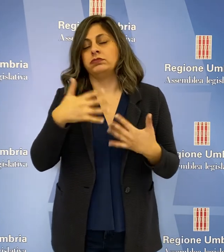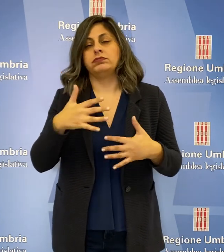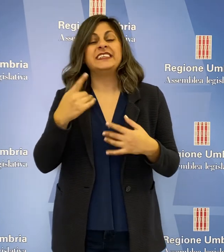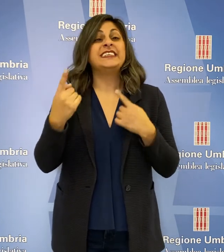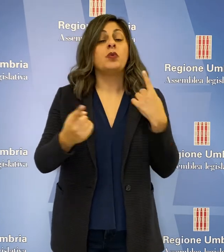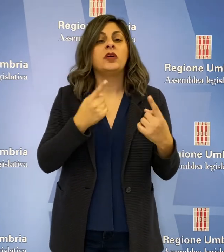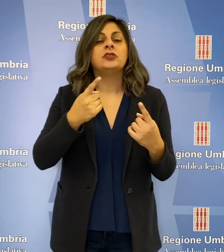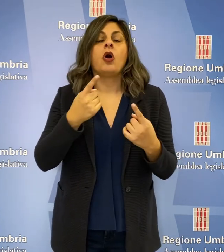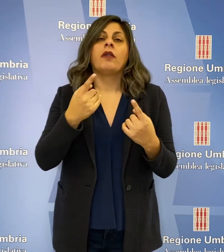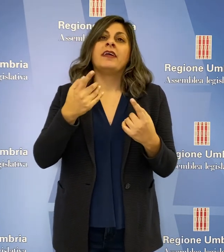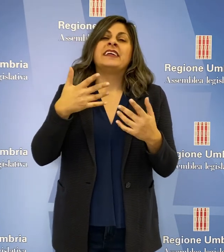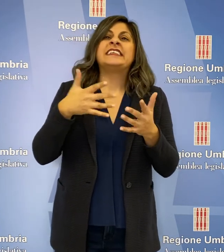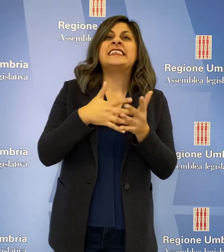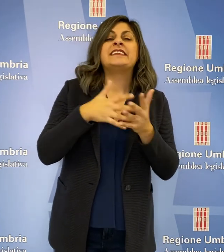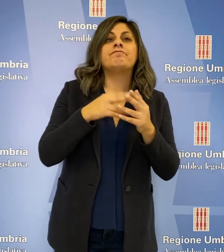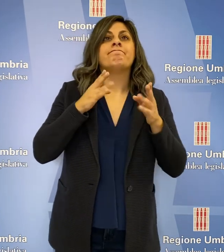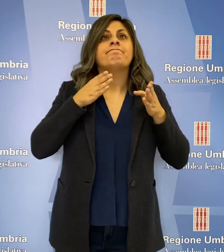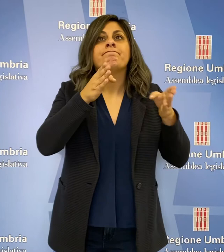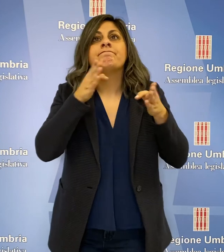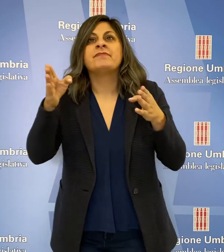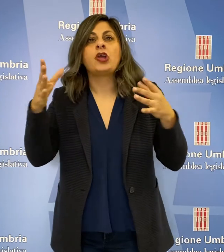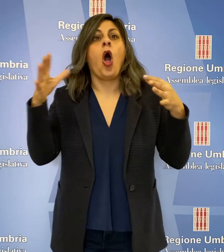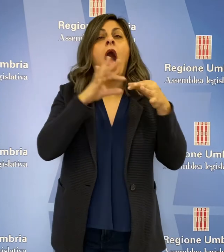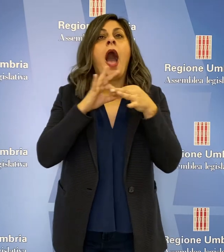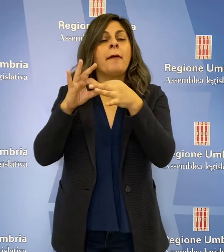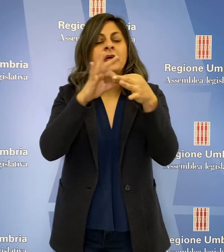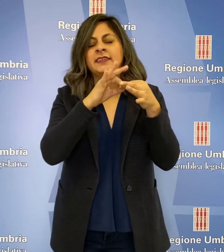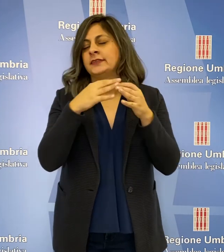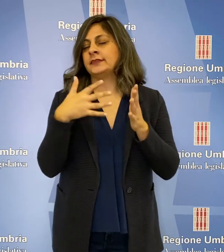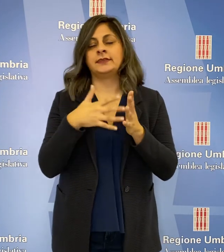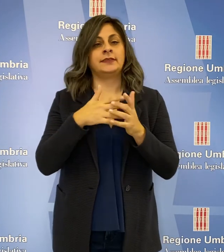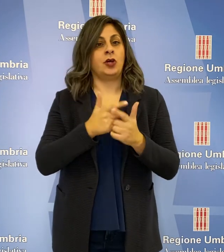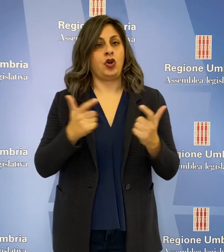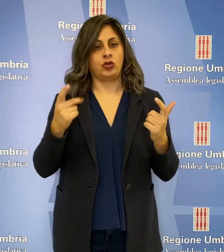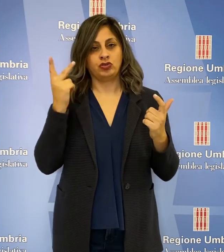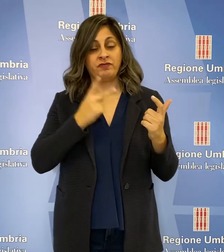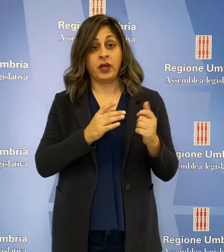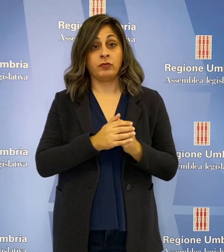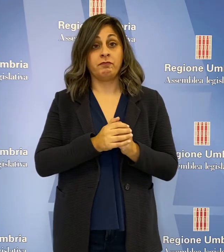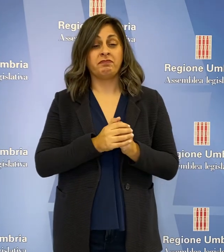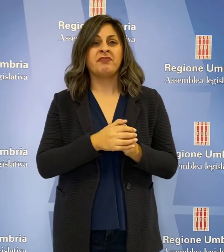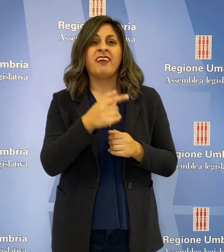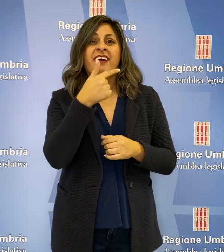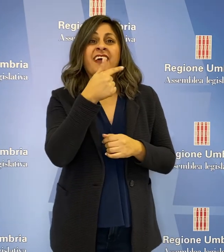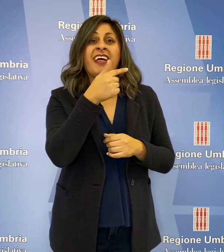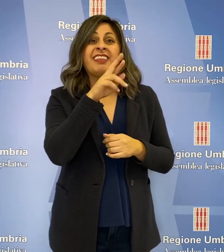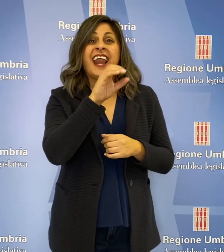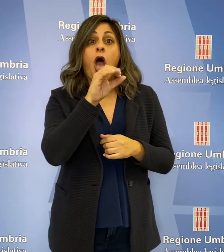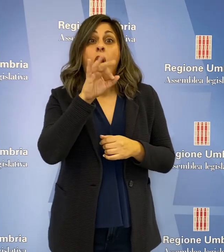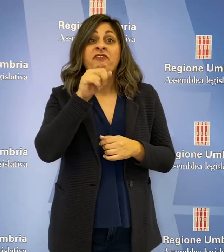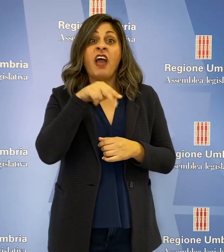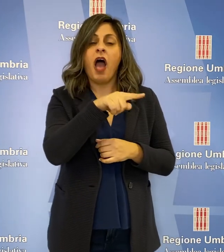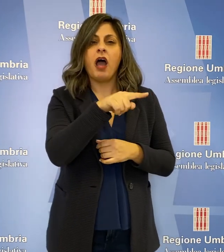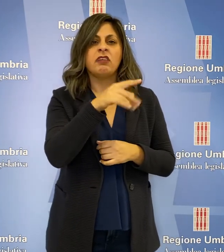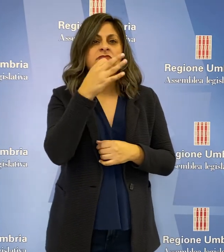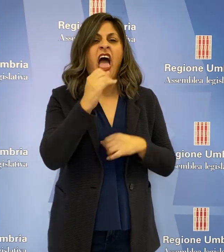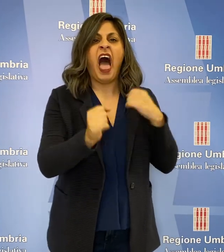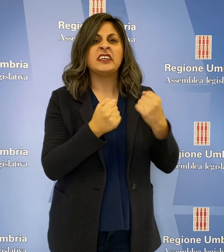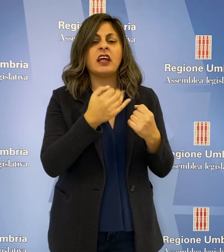esposta per fattori di debolezza infrastrutturale. Il caso Treofan è un atto di pirateria di un'azienda che ha